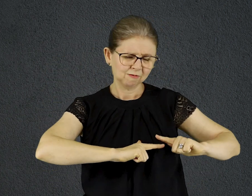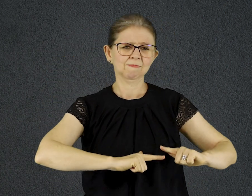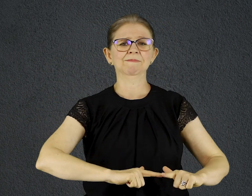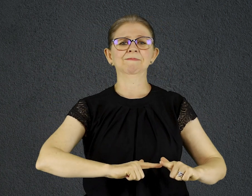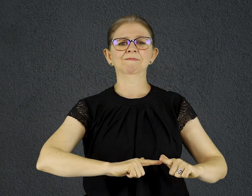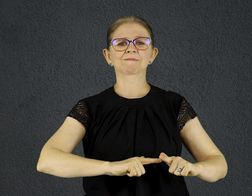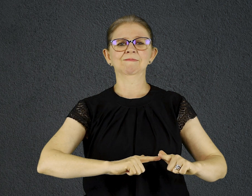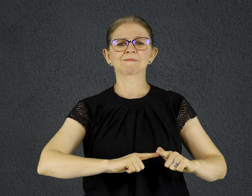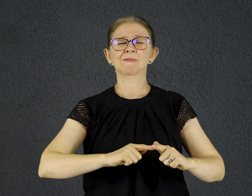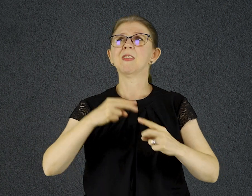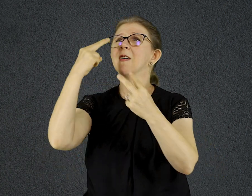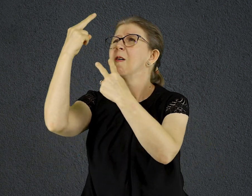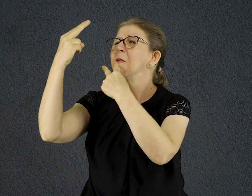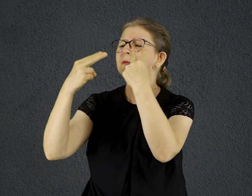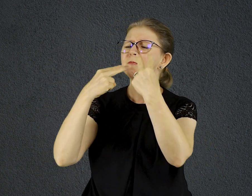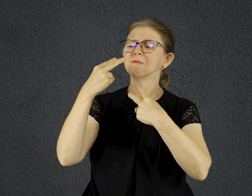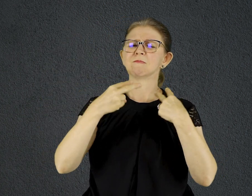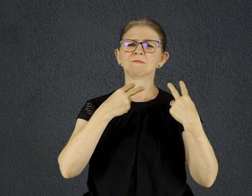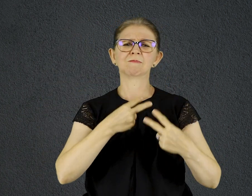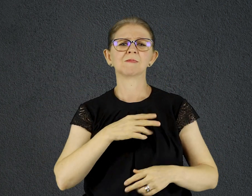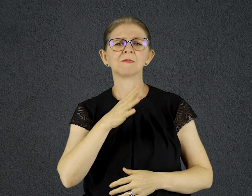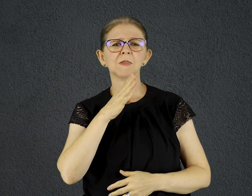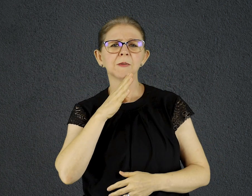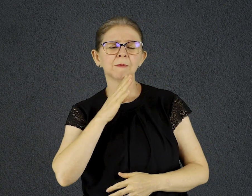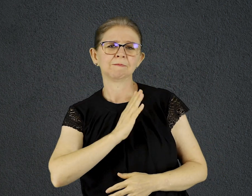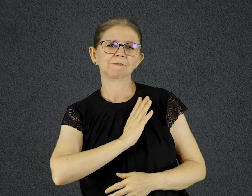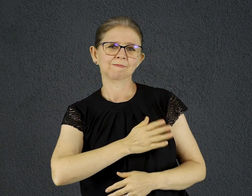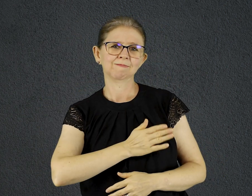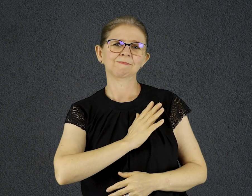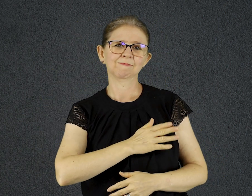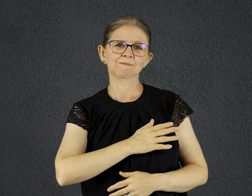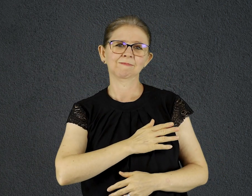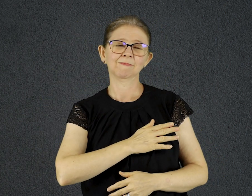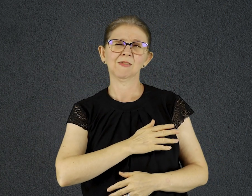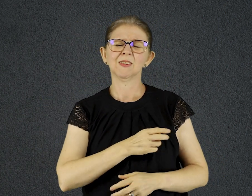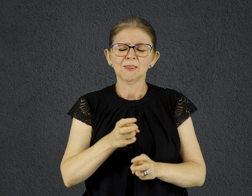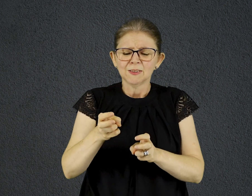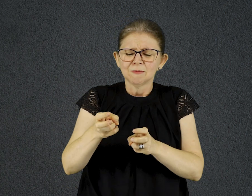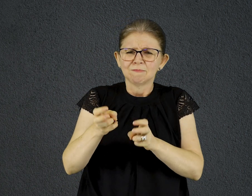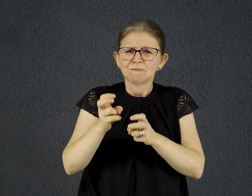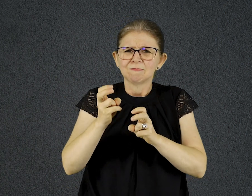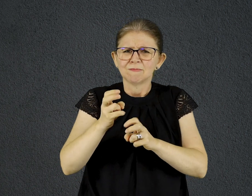Sonda-me, ó Deus, e conhece o meu coração. Vê se em minha conduta algo te ofende.